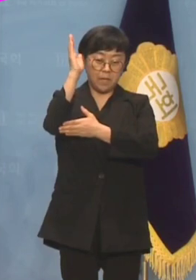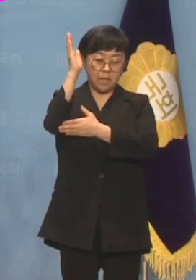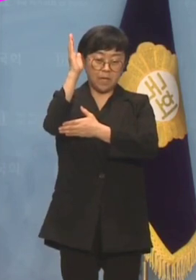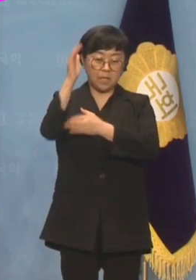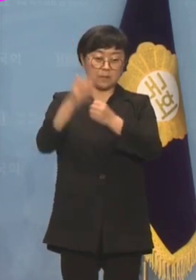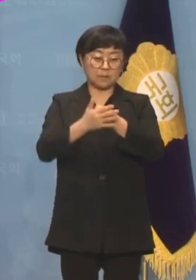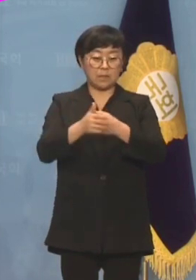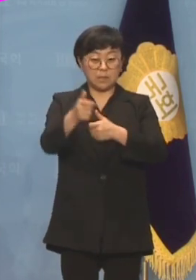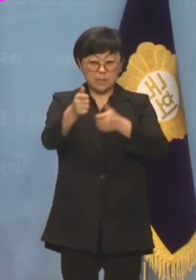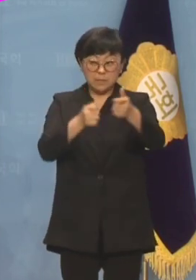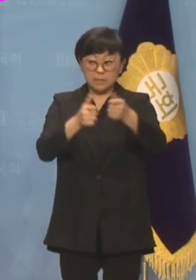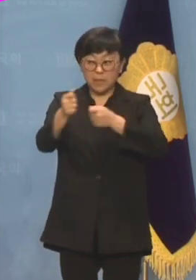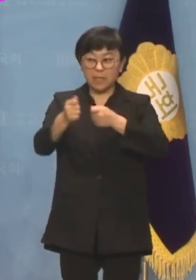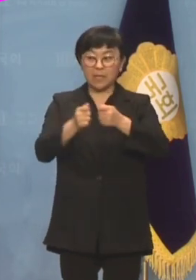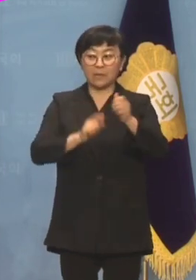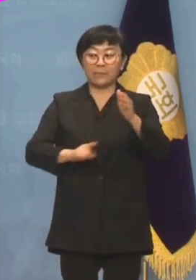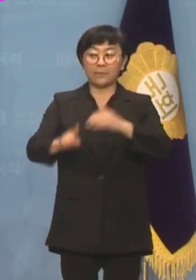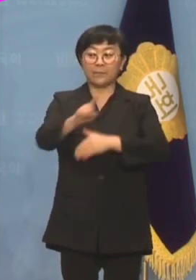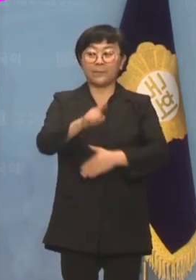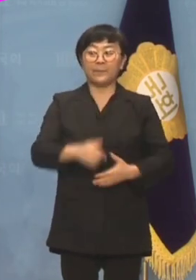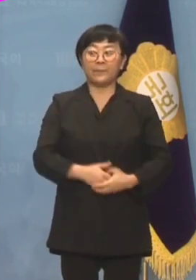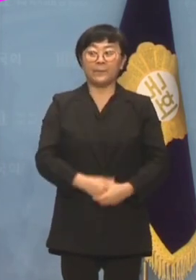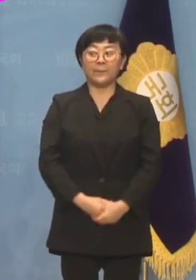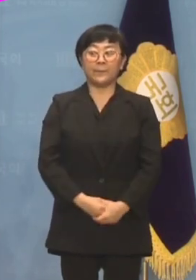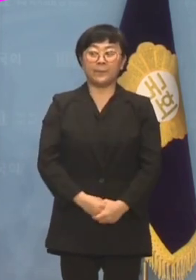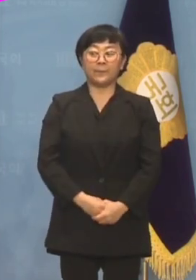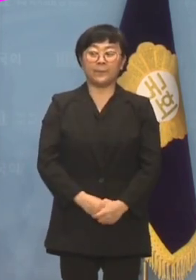동원해 흠집내기에 나섰습니다.